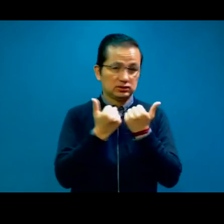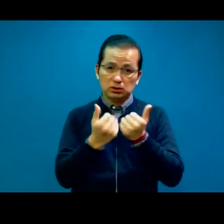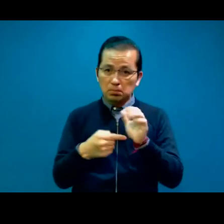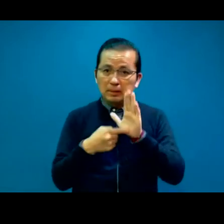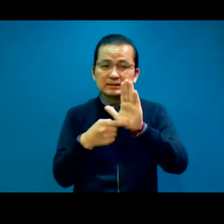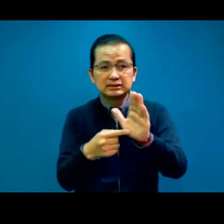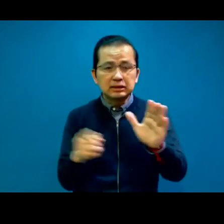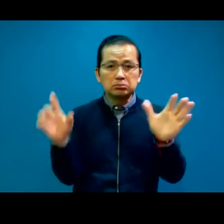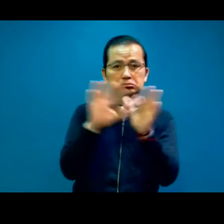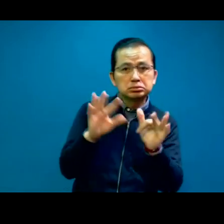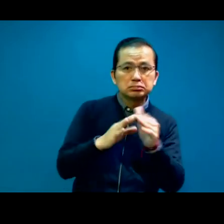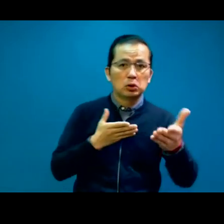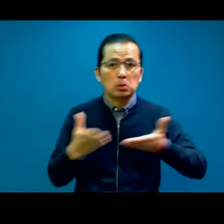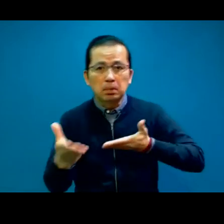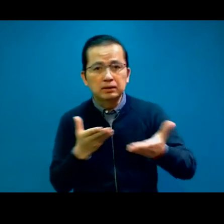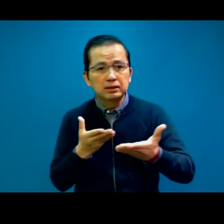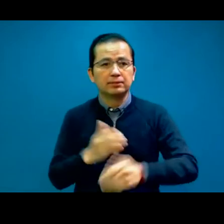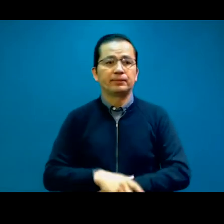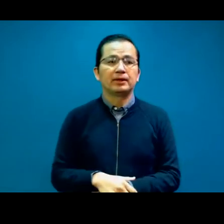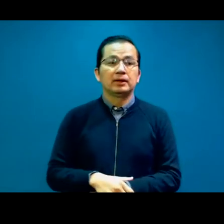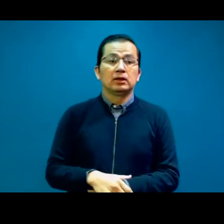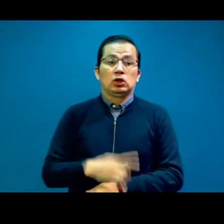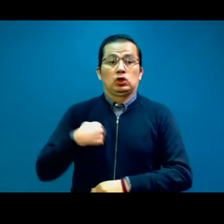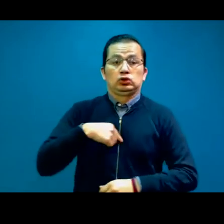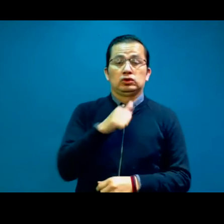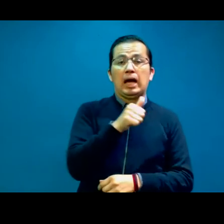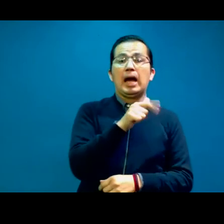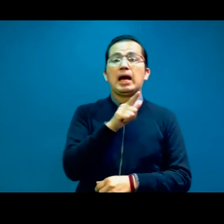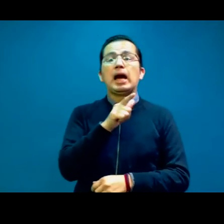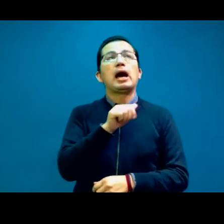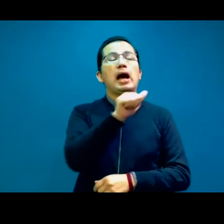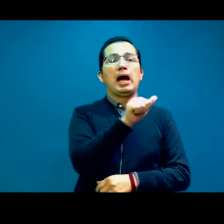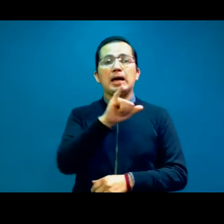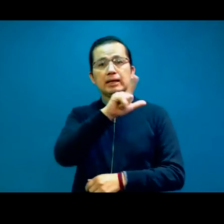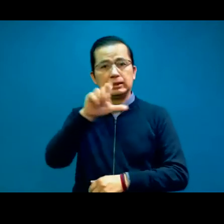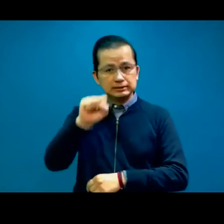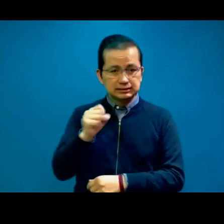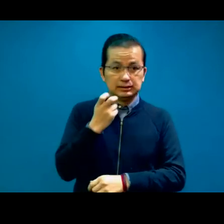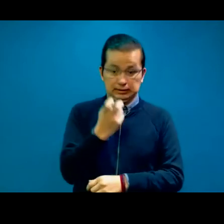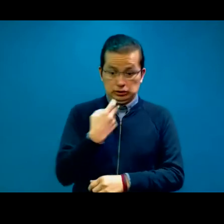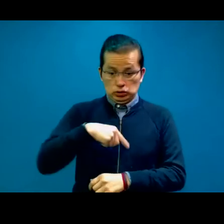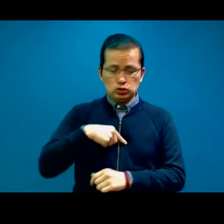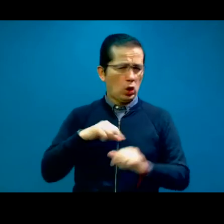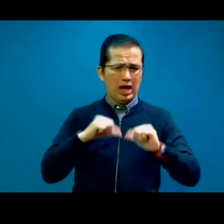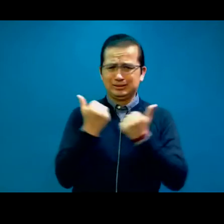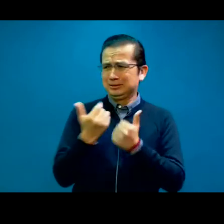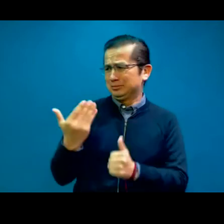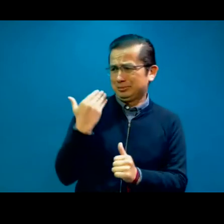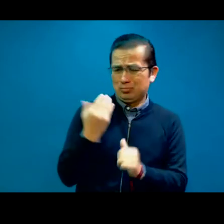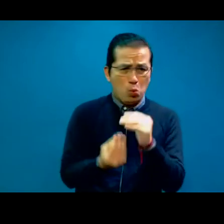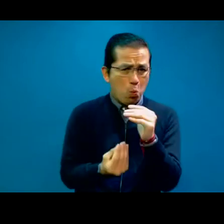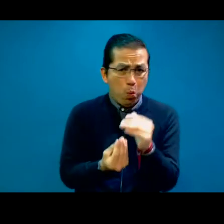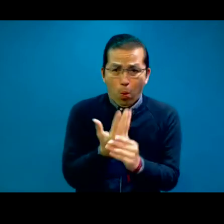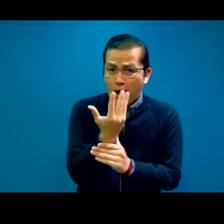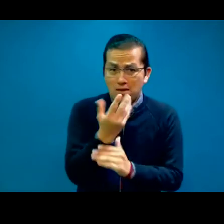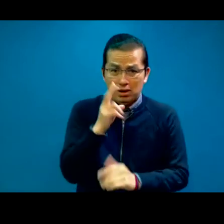AILS es una asociación muy nueva. Fue creada